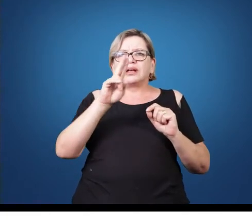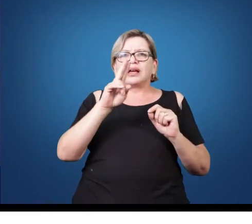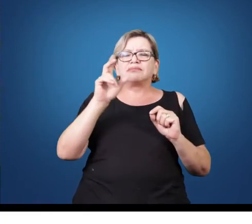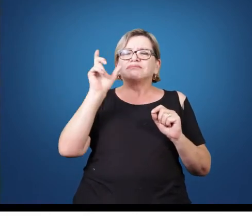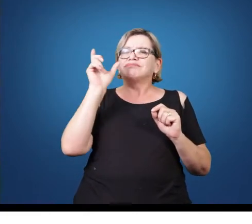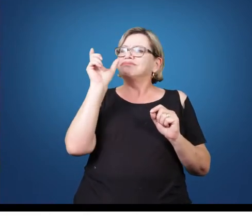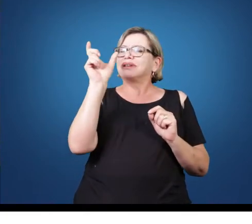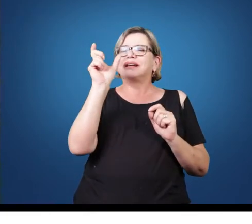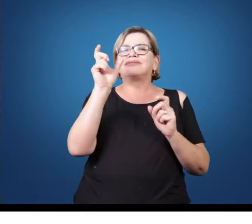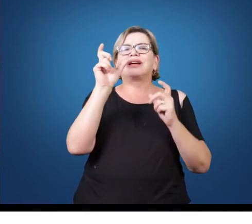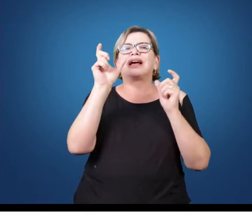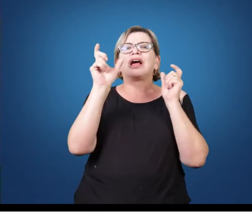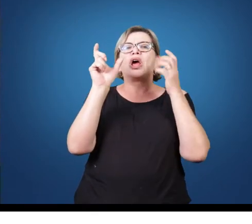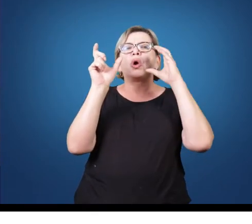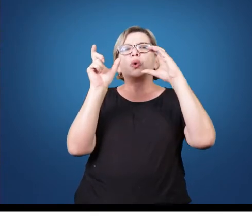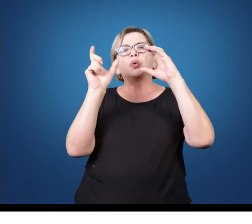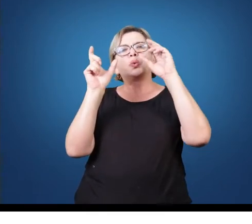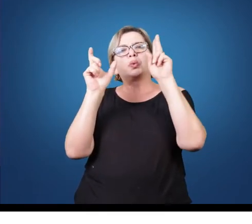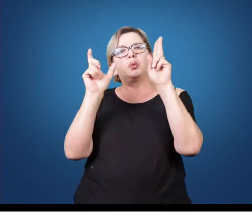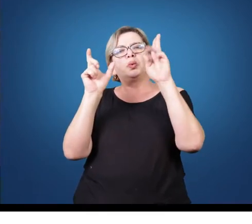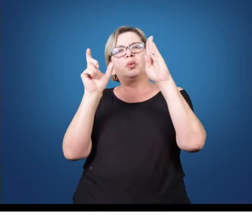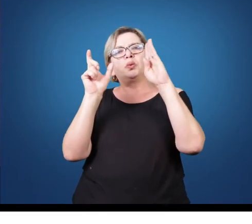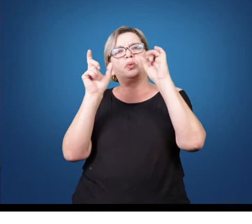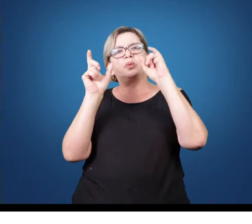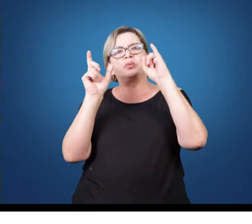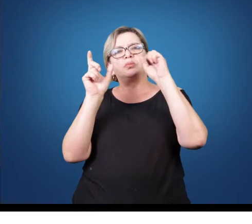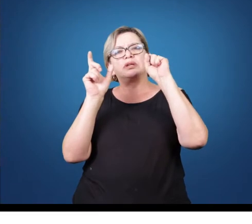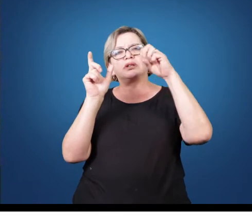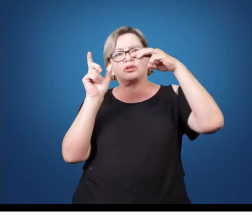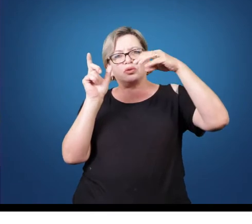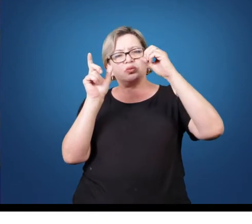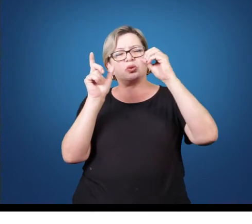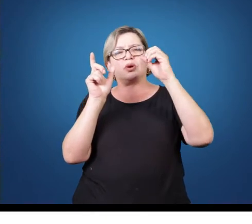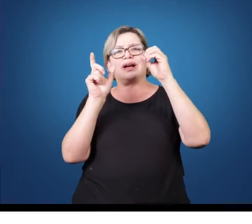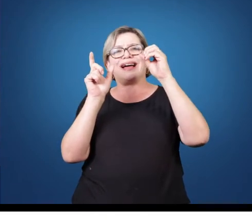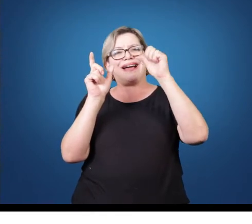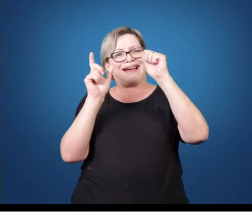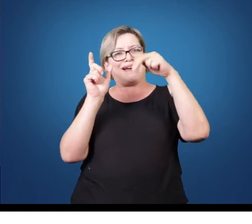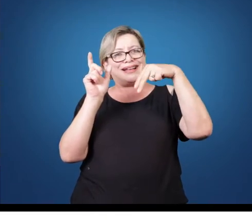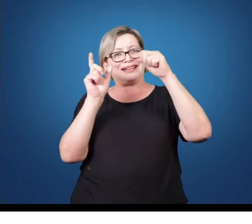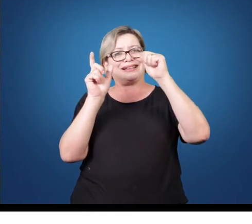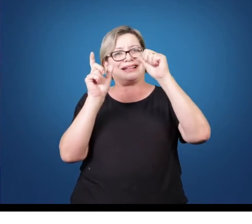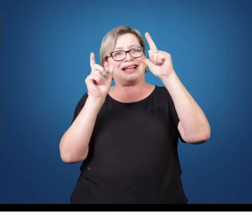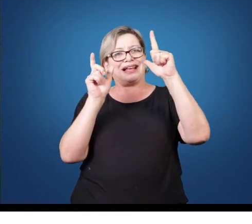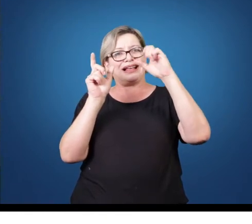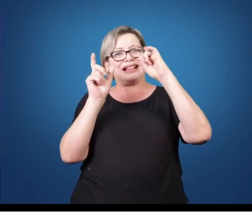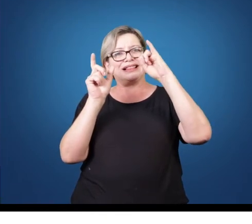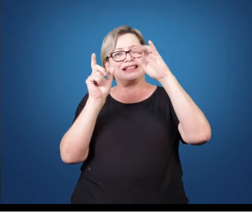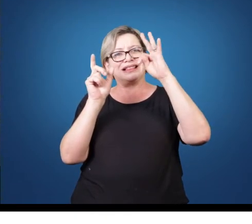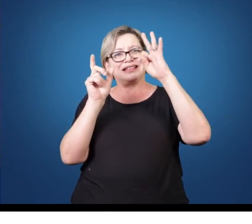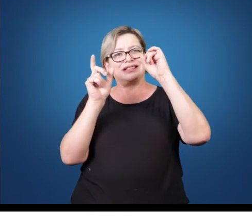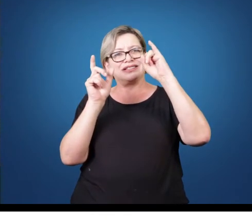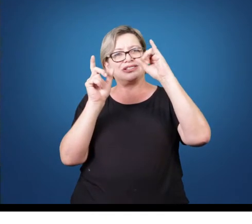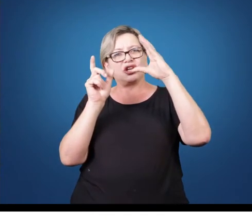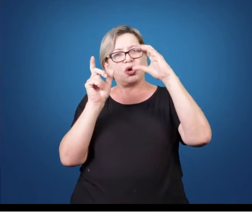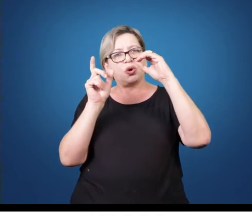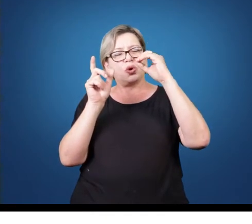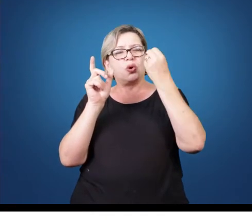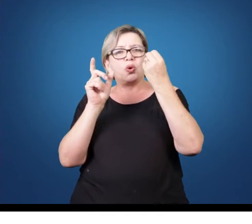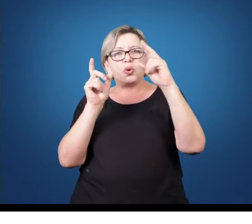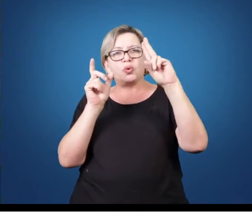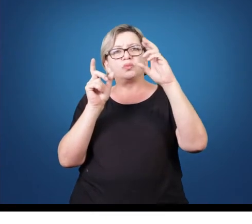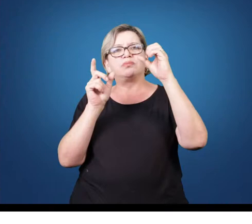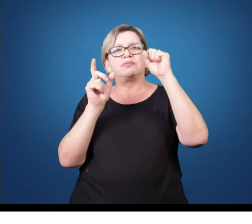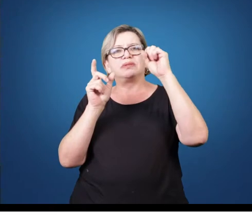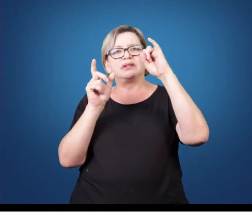cubismo sintético, que uma aproximação a essas práticas das artes visuais e que a gente pode delimitar entre 1910